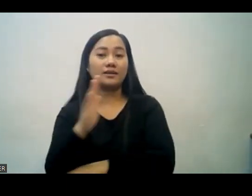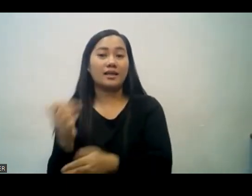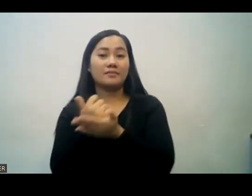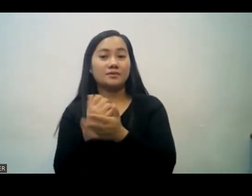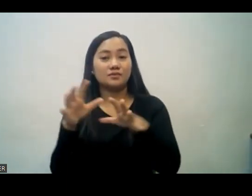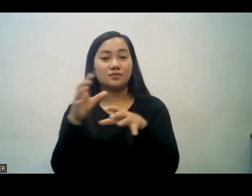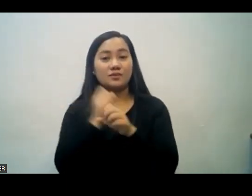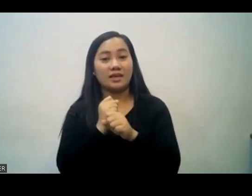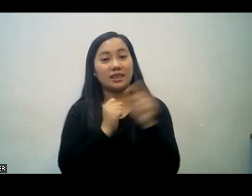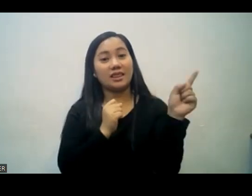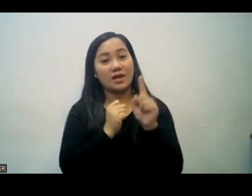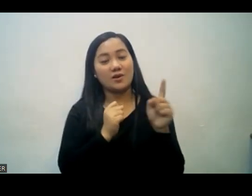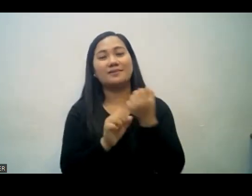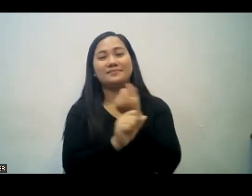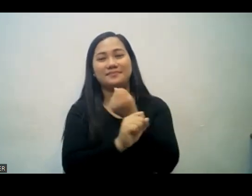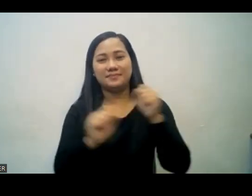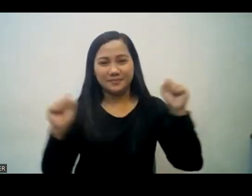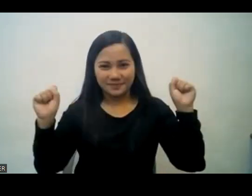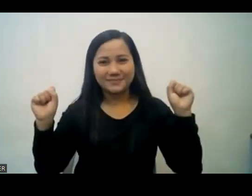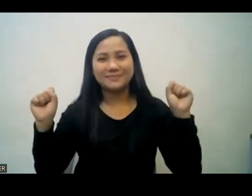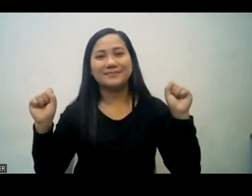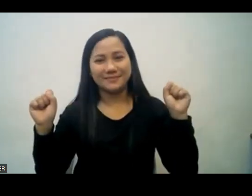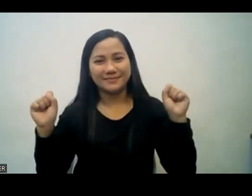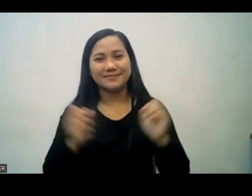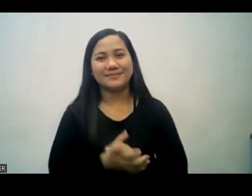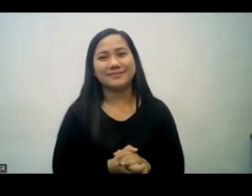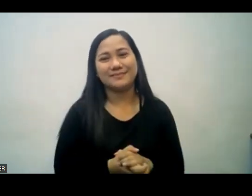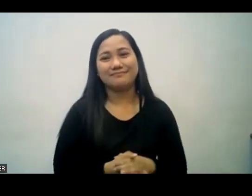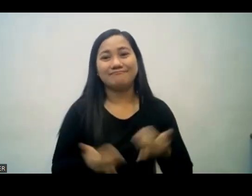Kaya dahil po sa habag ng Diyos, tayo po ay nagkaroon ng kaligtasan.